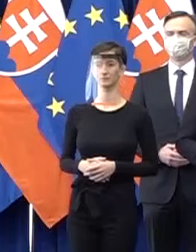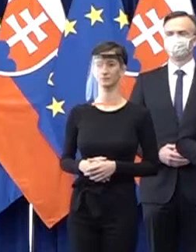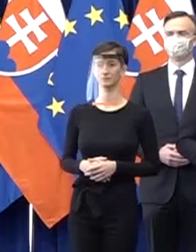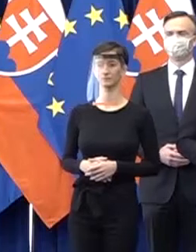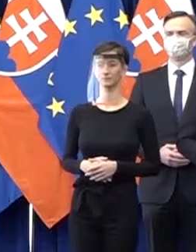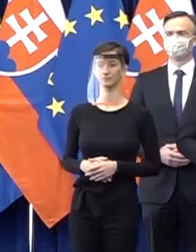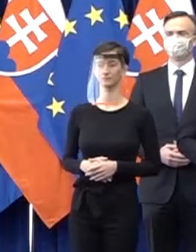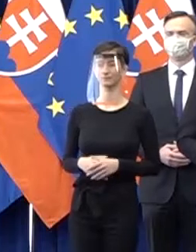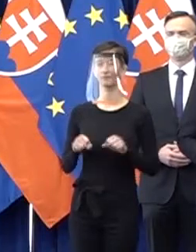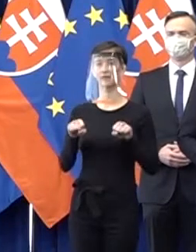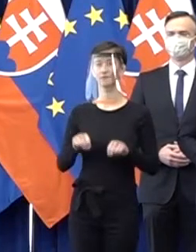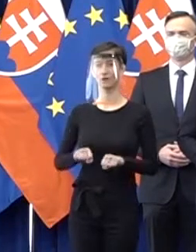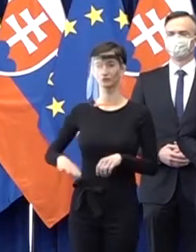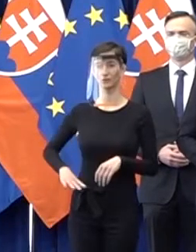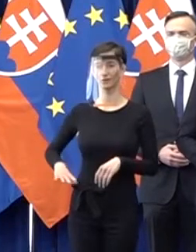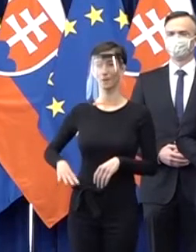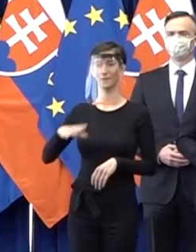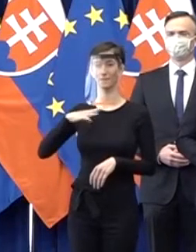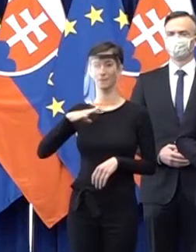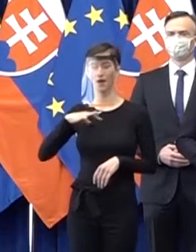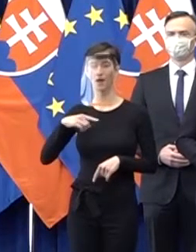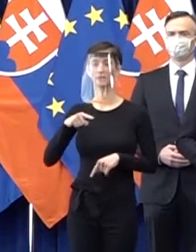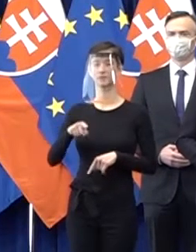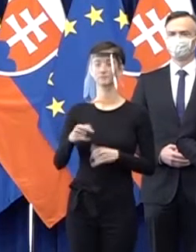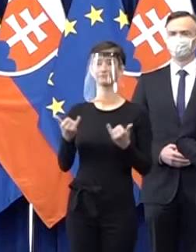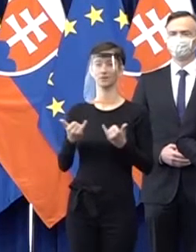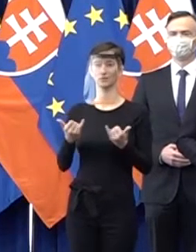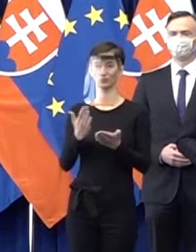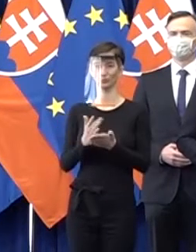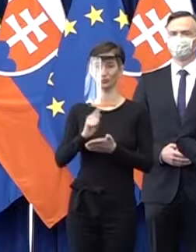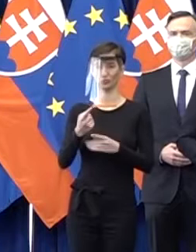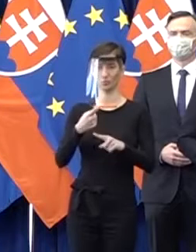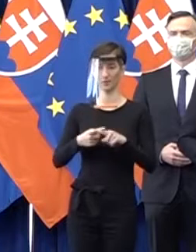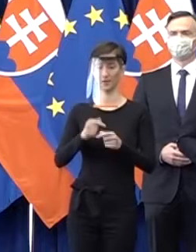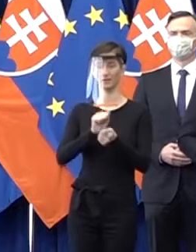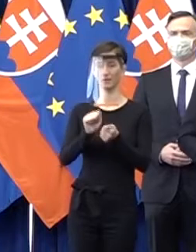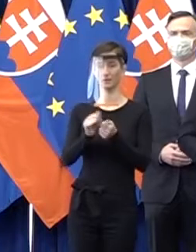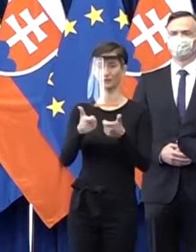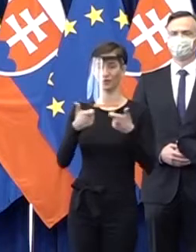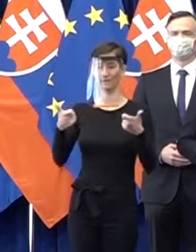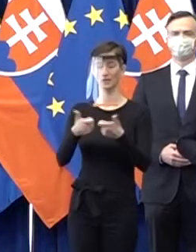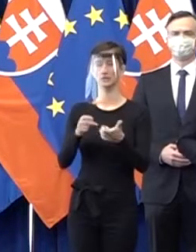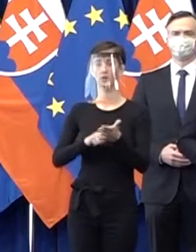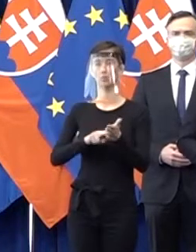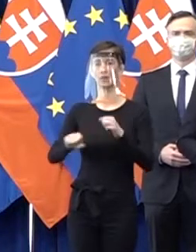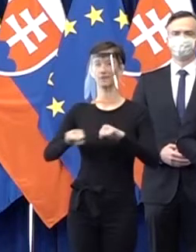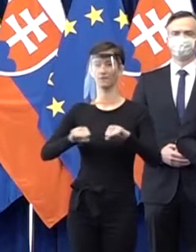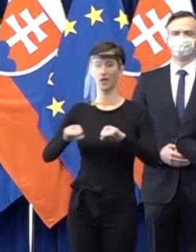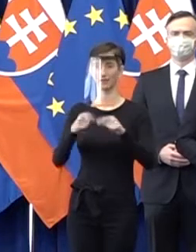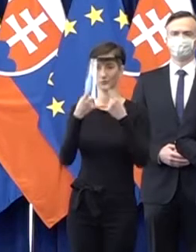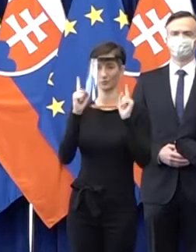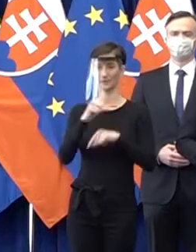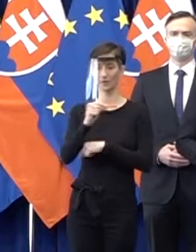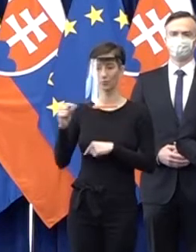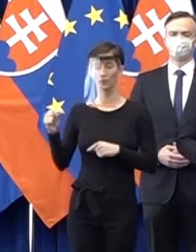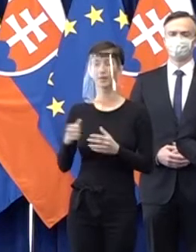Vážené dámy, vážení páni, dovolte mi popriať vám po druhýkrát dnes z úradu Vlády SR pekný deň a